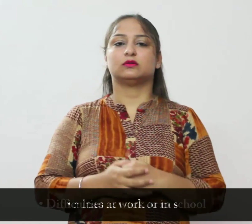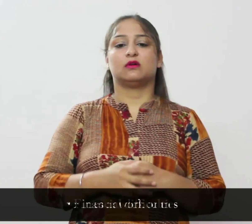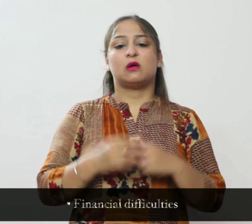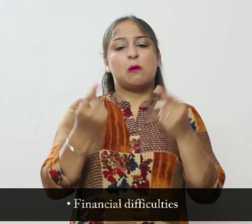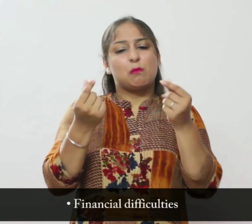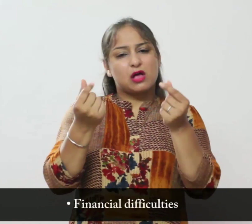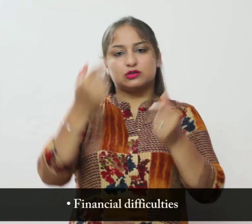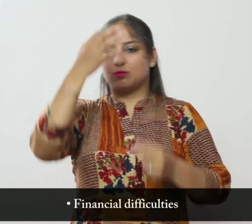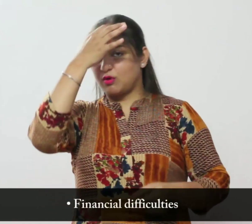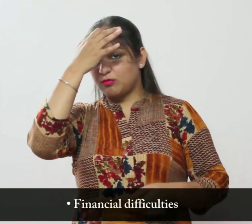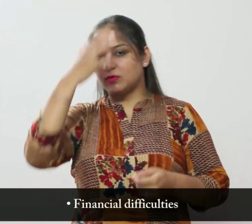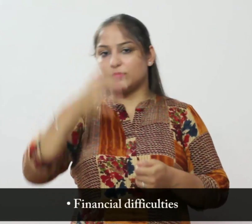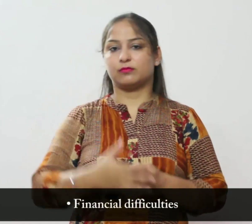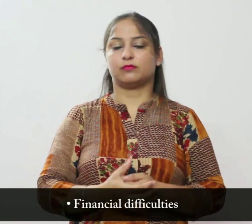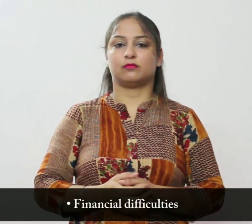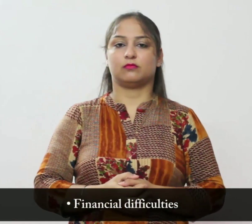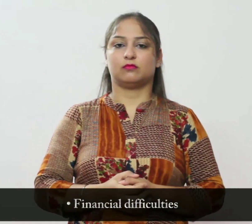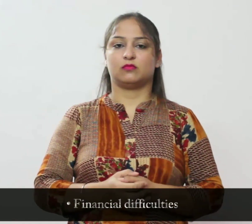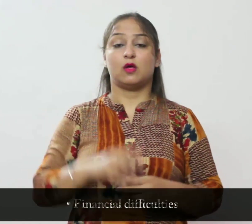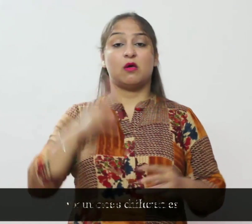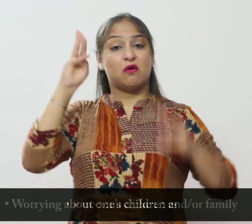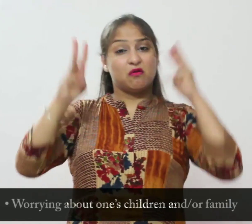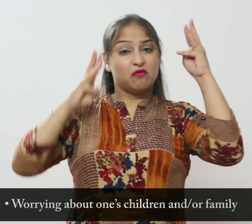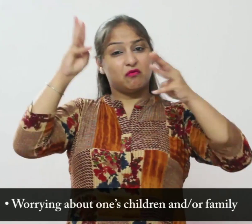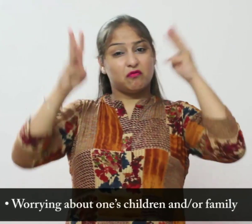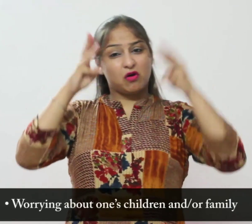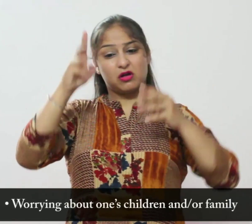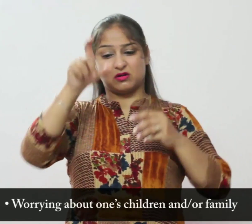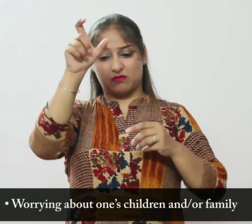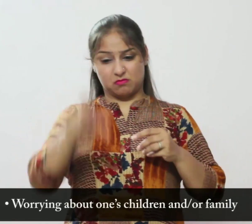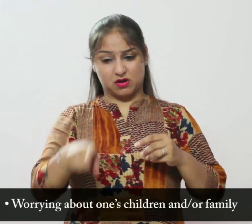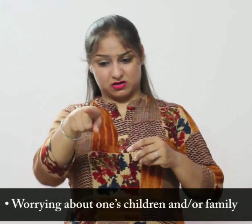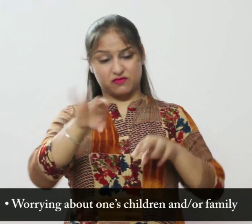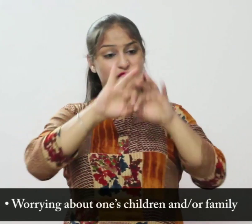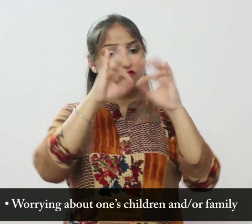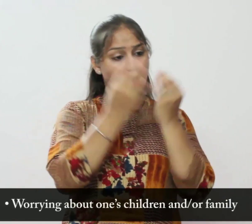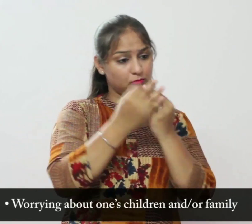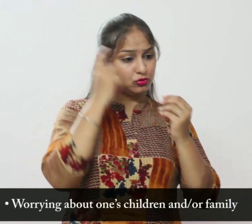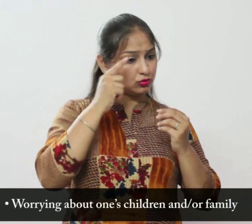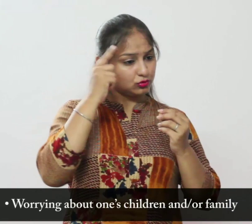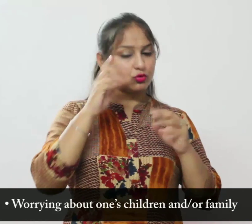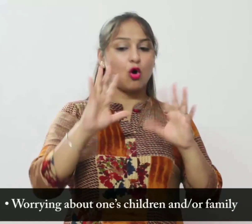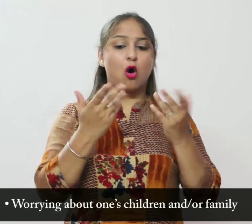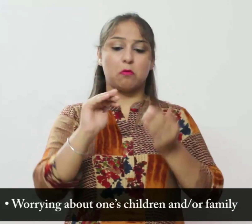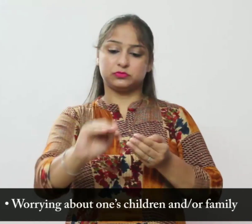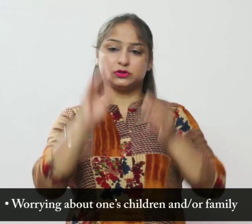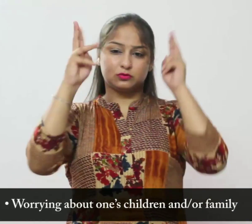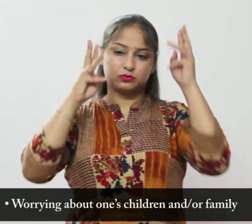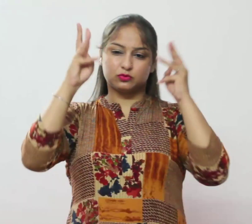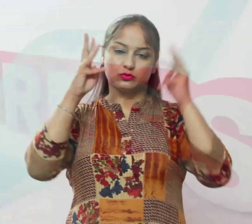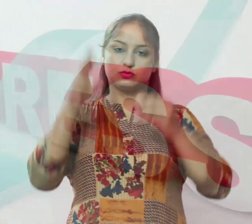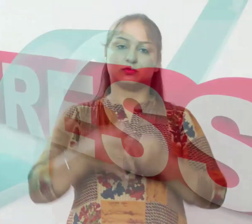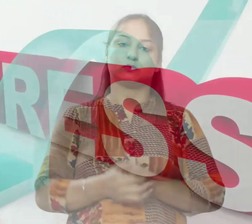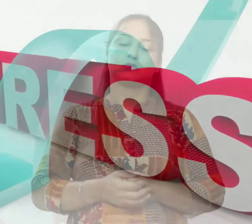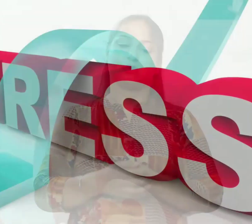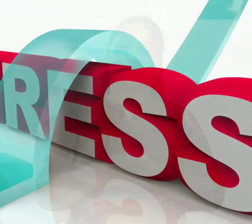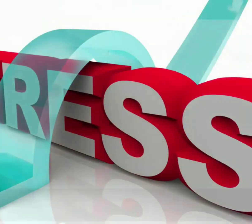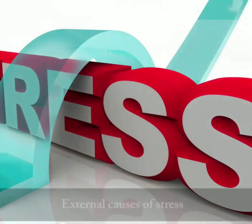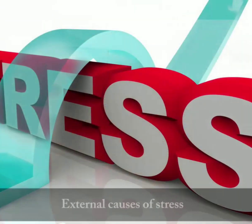वितियक अठनाया बच्चों के लेकर परिवार के बारे में चिन्ता करना तनाव के